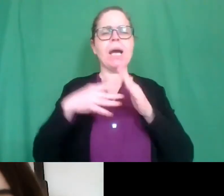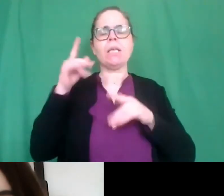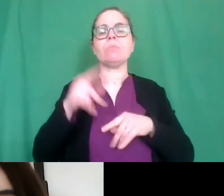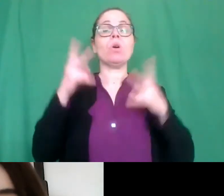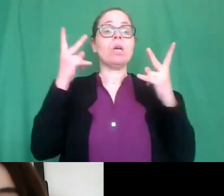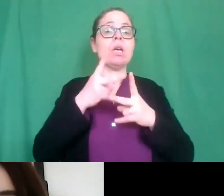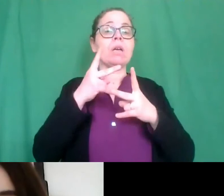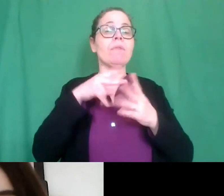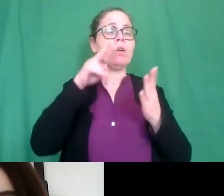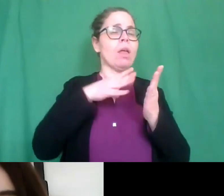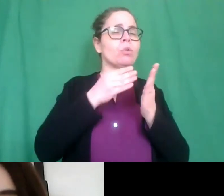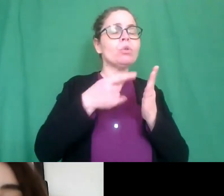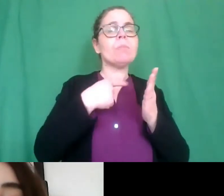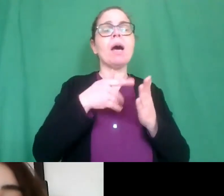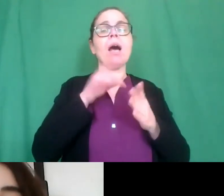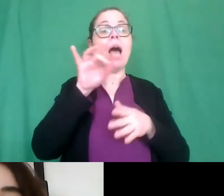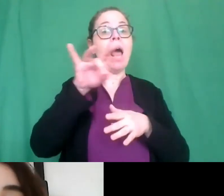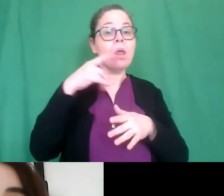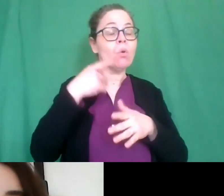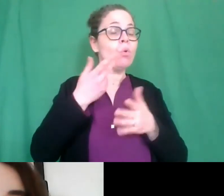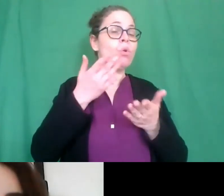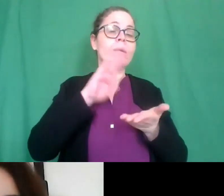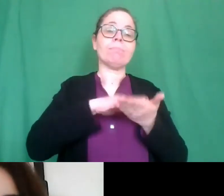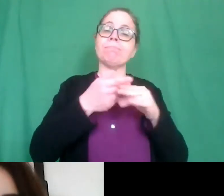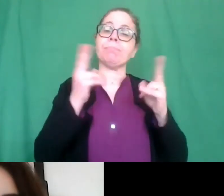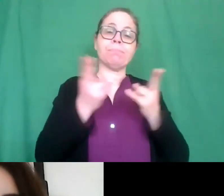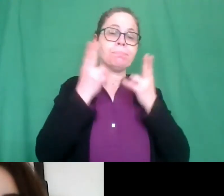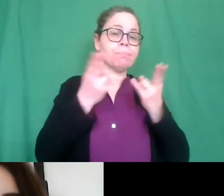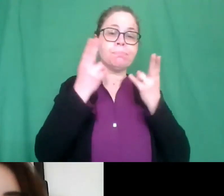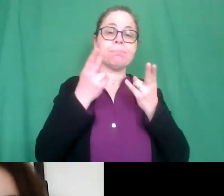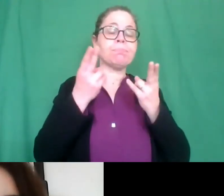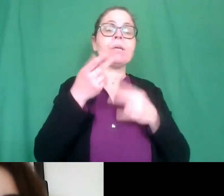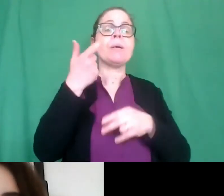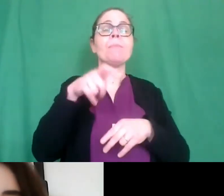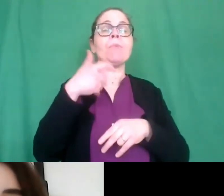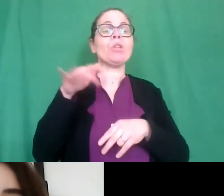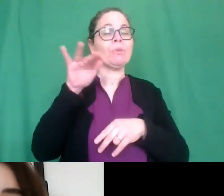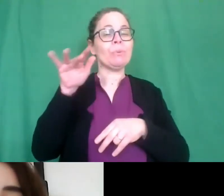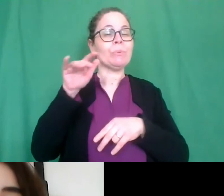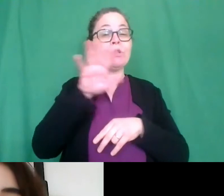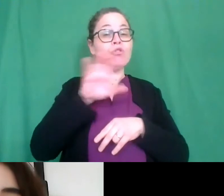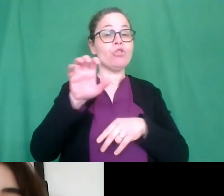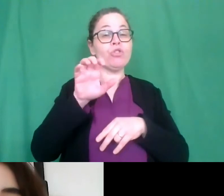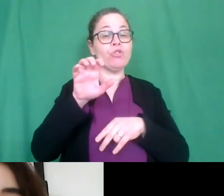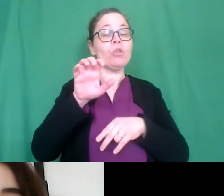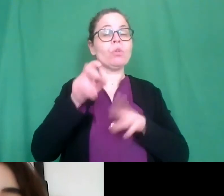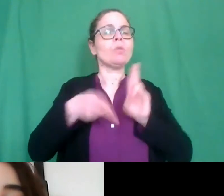purtroppo alcune non abbiamo potuto valutarle perché sforavano il numero massimo di caratteri e